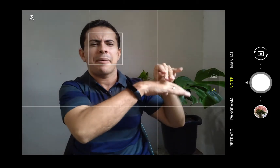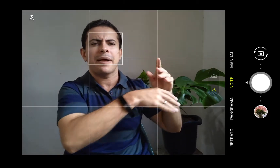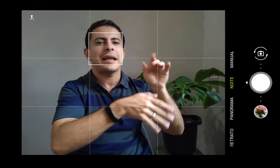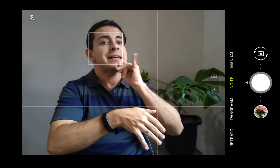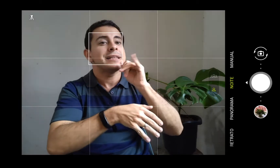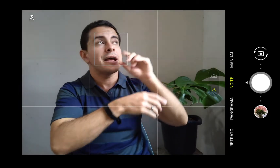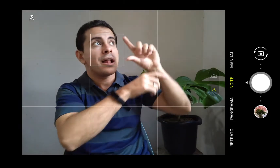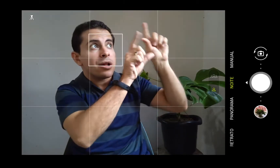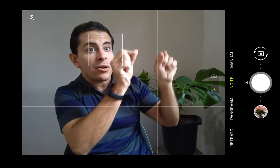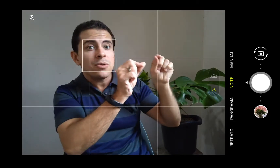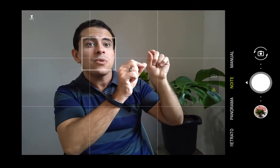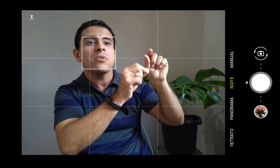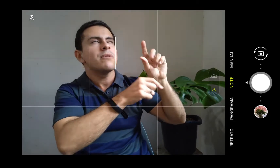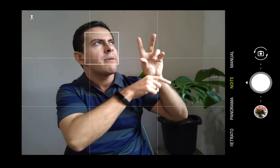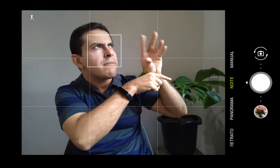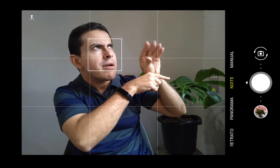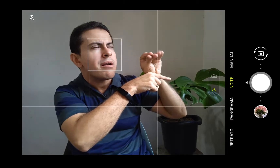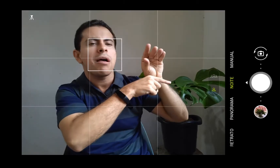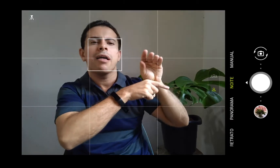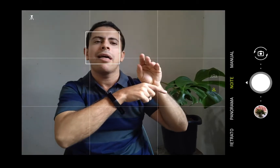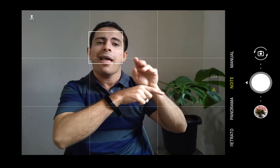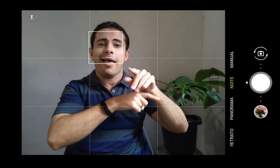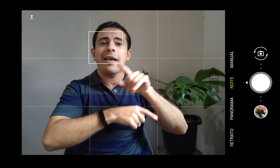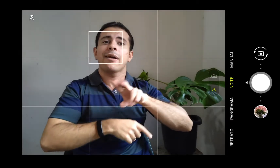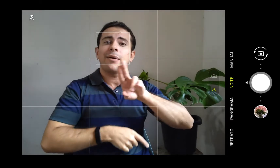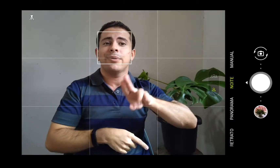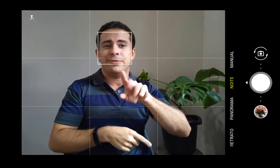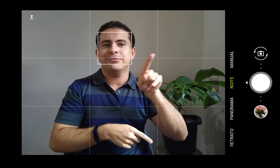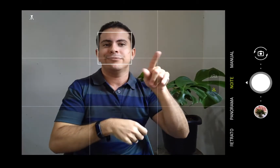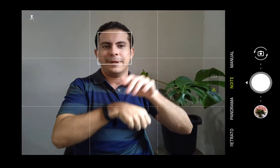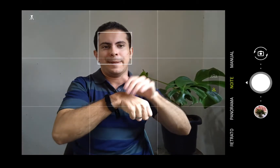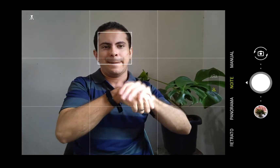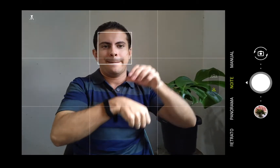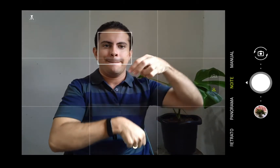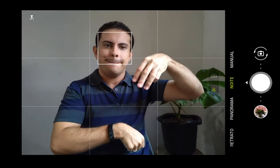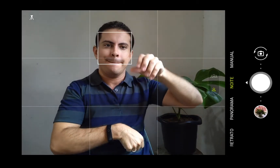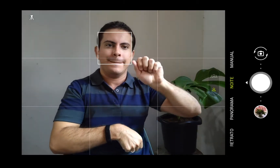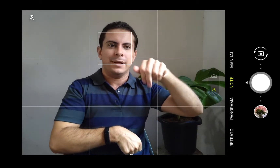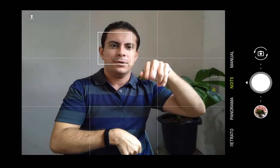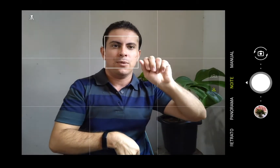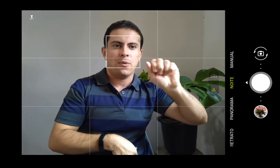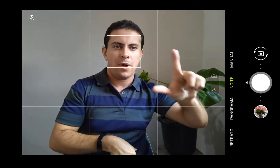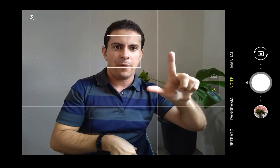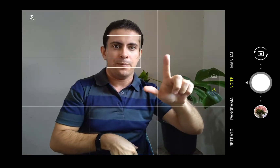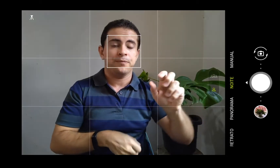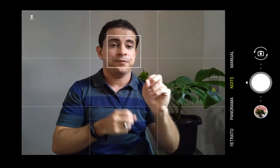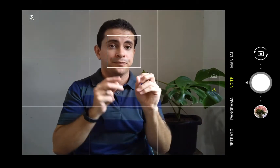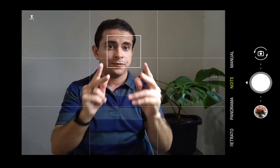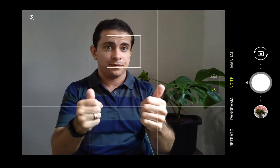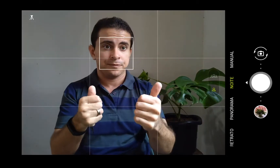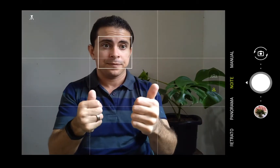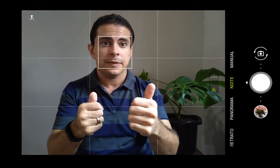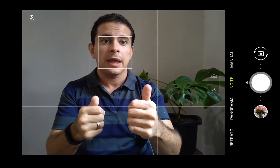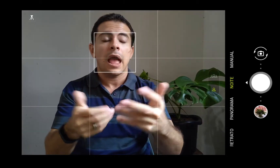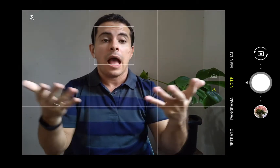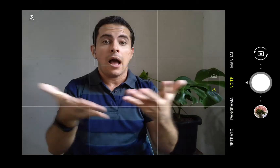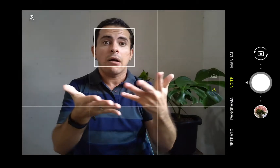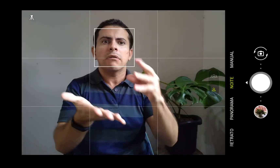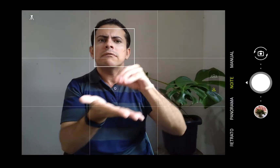o modo manual para conseguir fazer isso. Então, é no modo manual que eu consigo isso. Agora, vamos... uma coisa aqui que eu pulei,